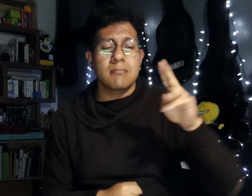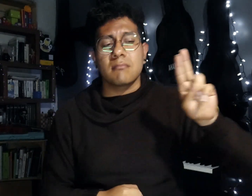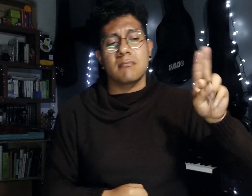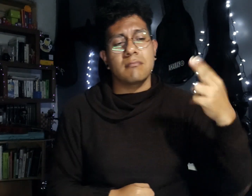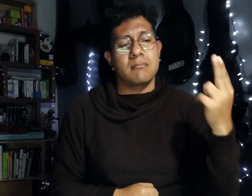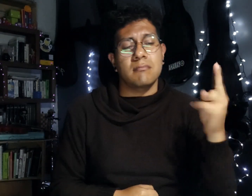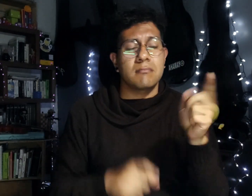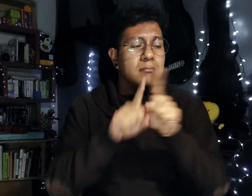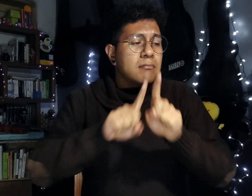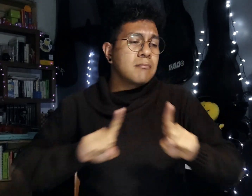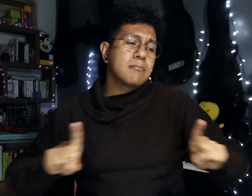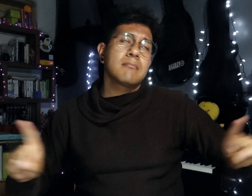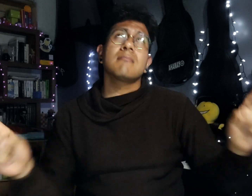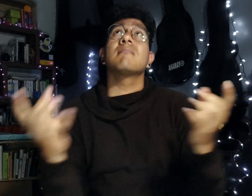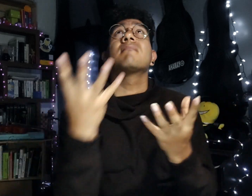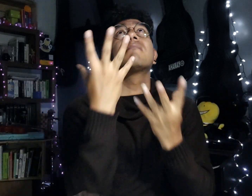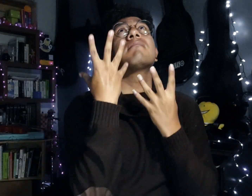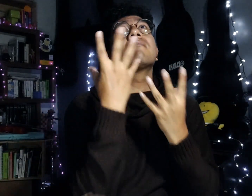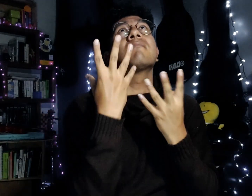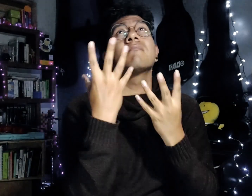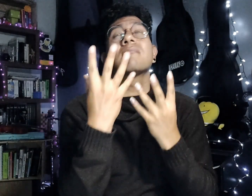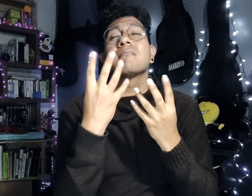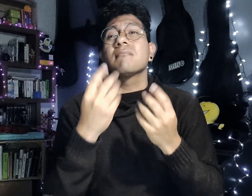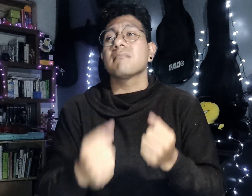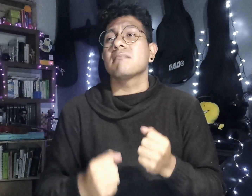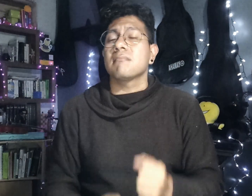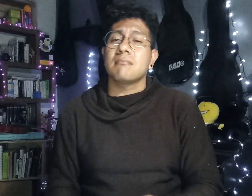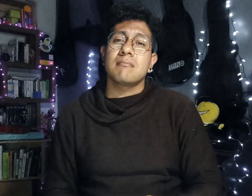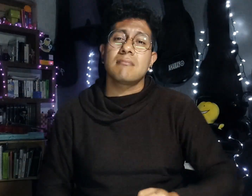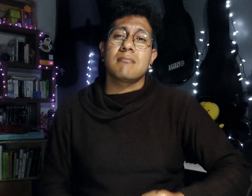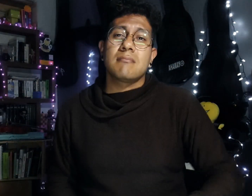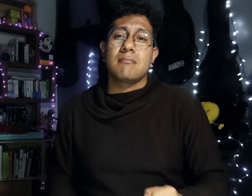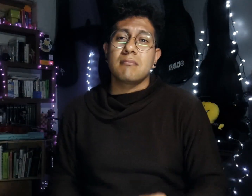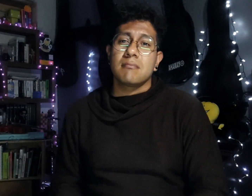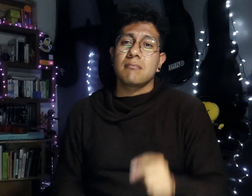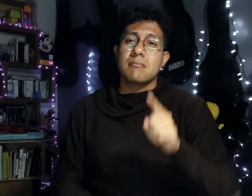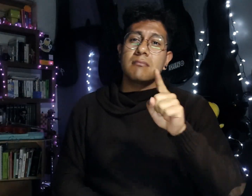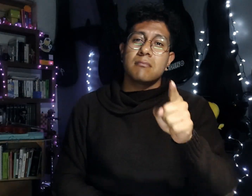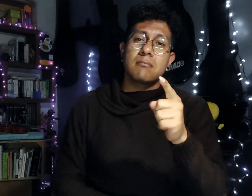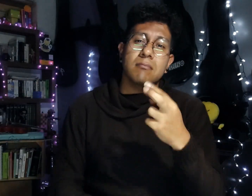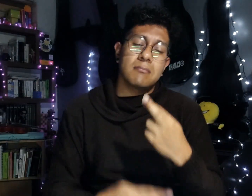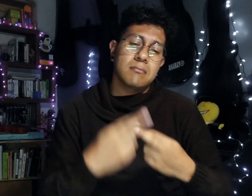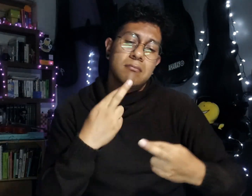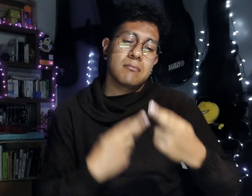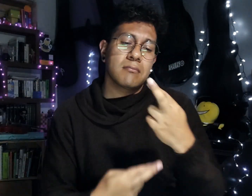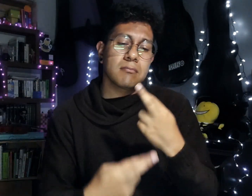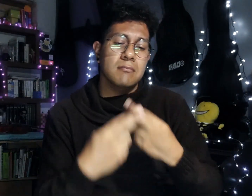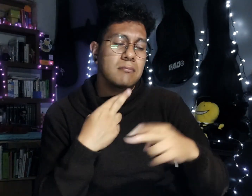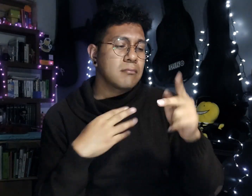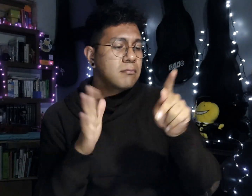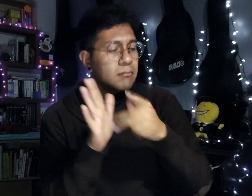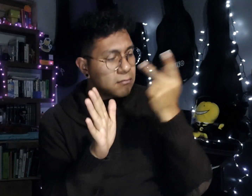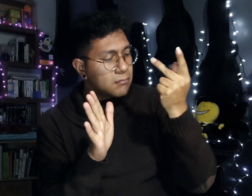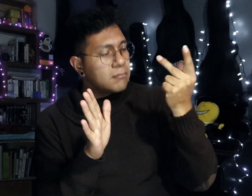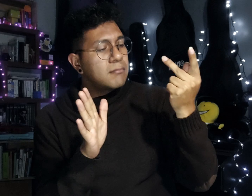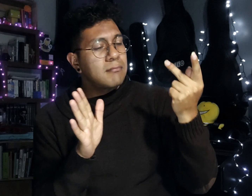sin ti es pedirle a la luna Que brillen la noche de mi corazón otra vez